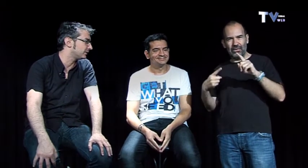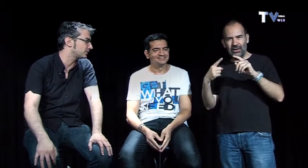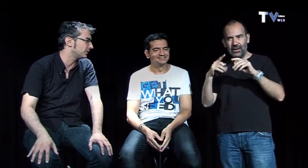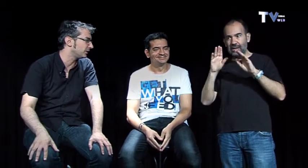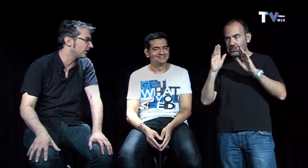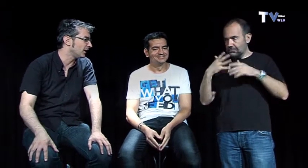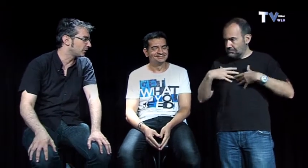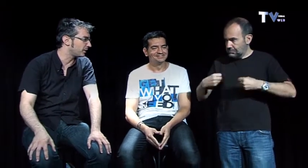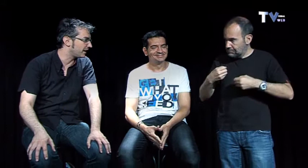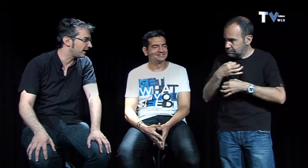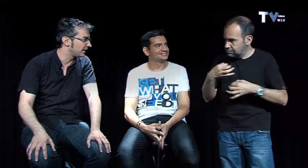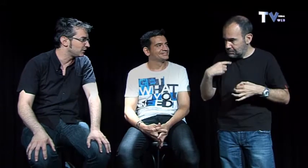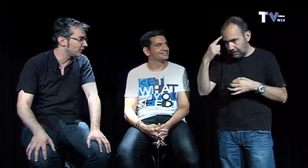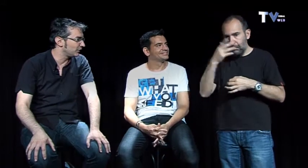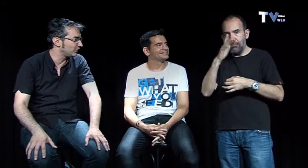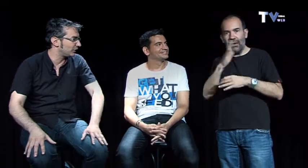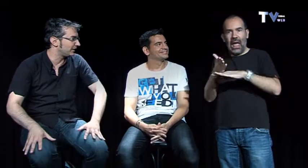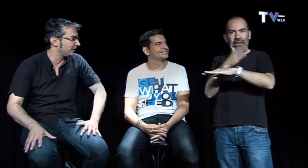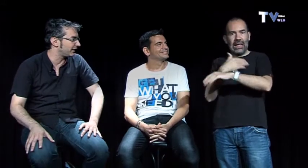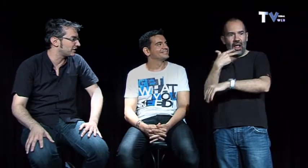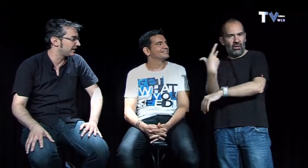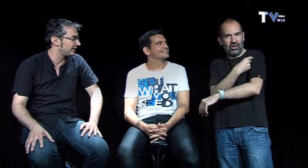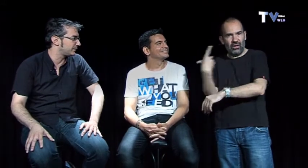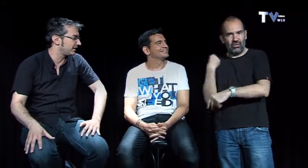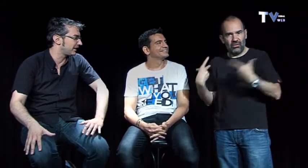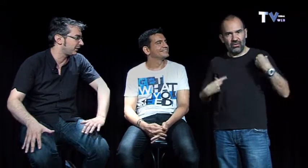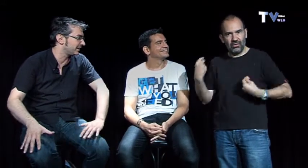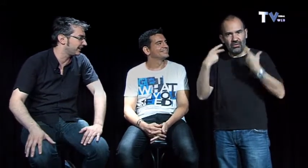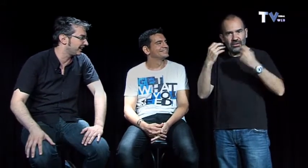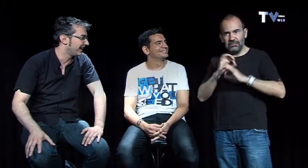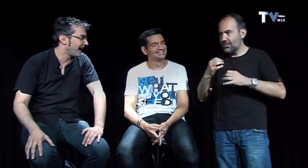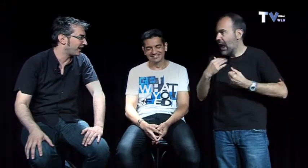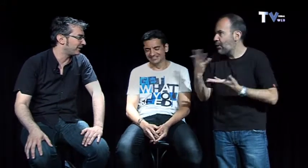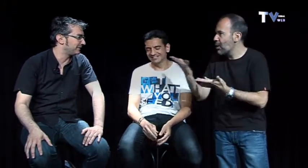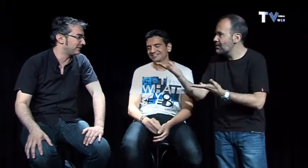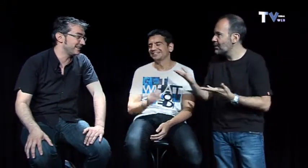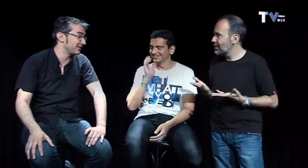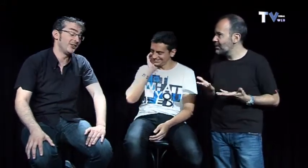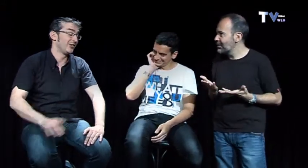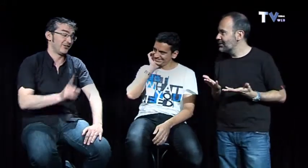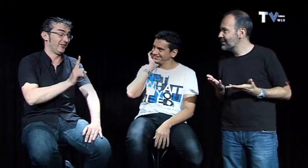sustitución una hora y media yo lo cino que no sé si antes se ponen inyecciones de algo de vitaminas o no no